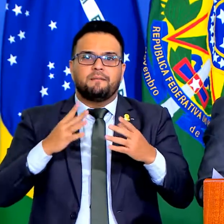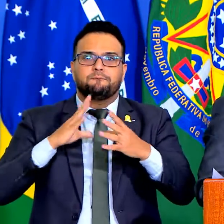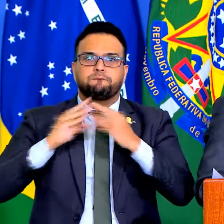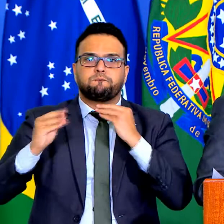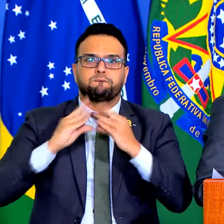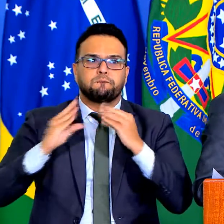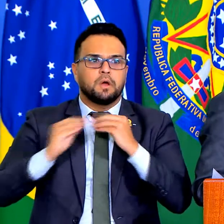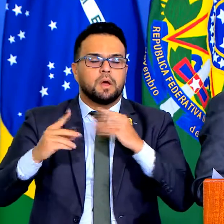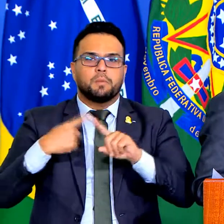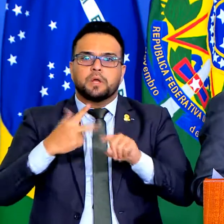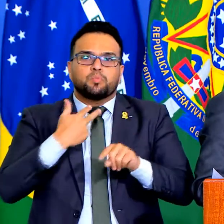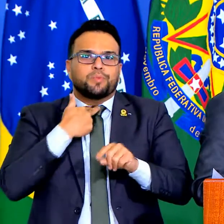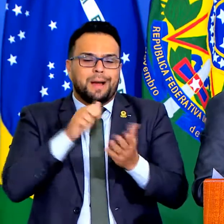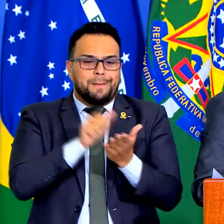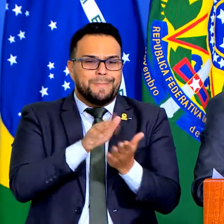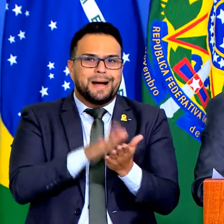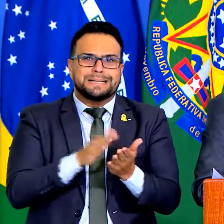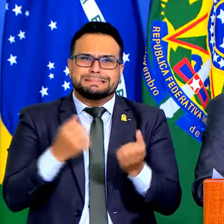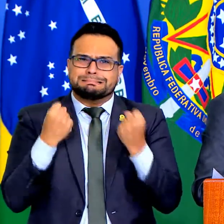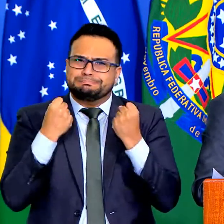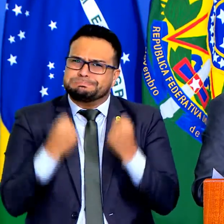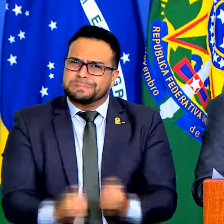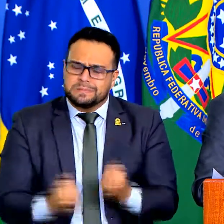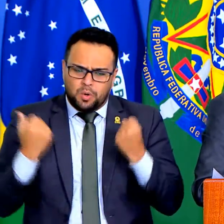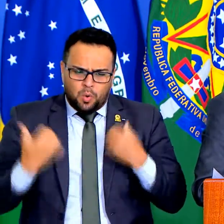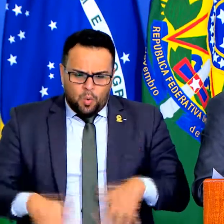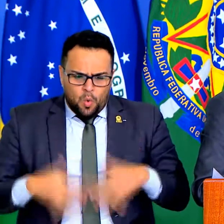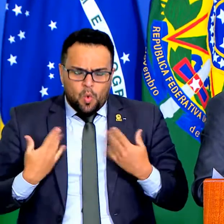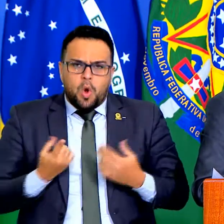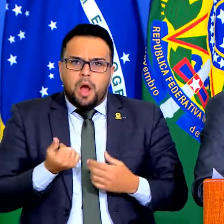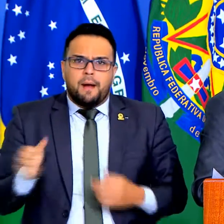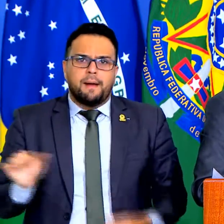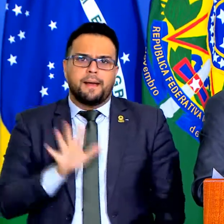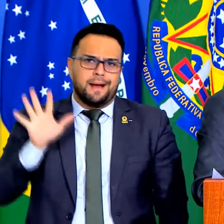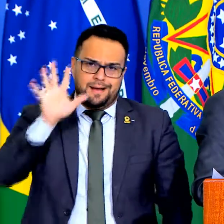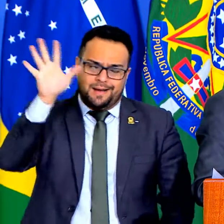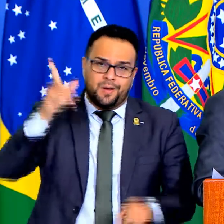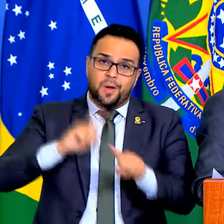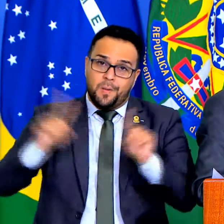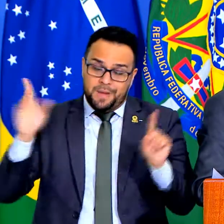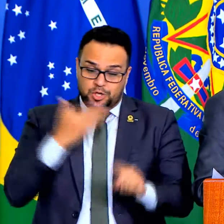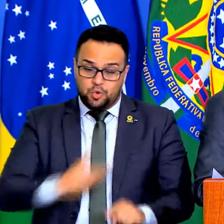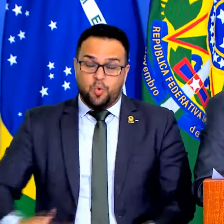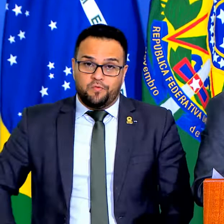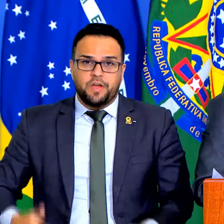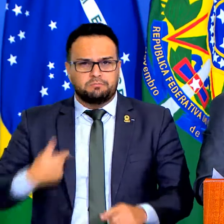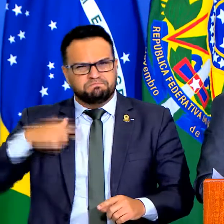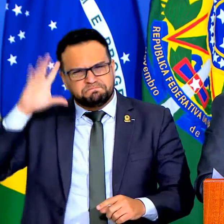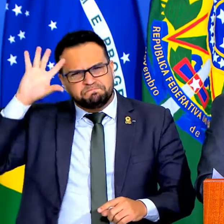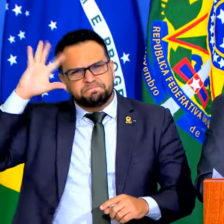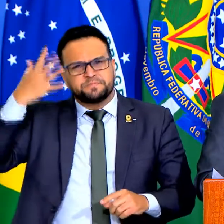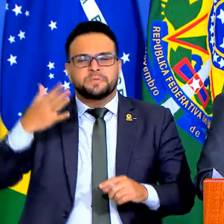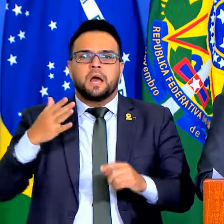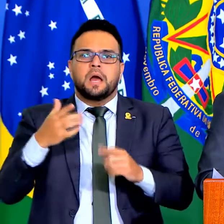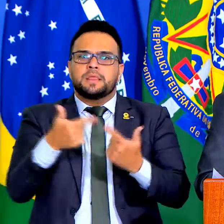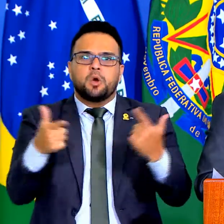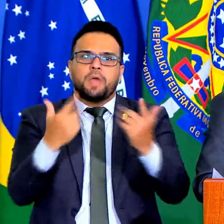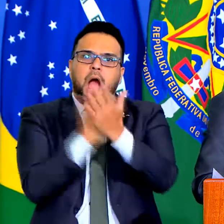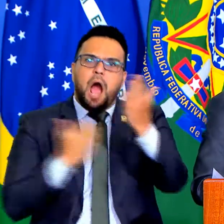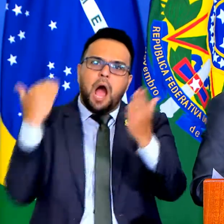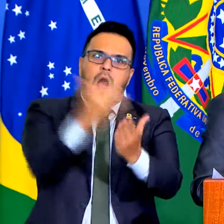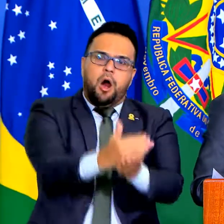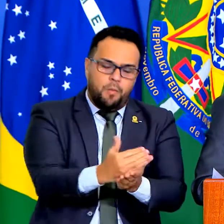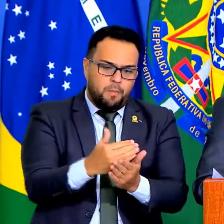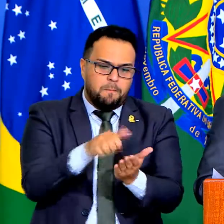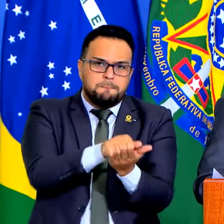condição de pagar aquela multa pesada. E nosso governo determinei, não tem aumento de multa para nada,